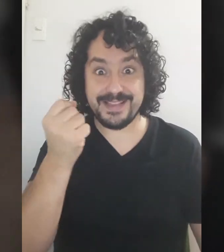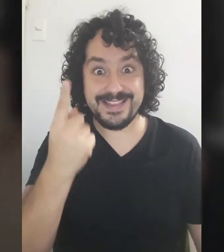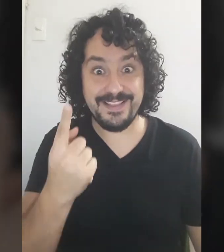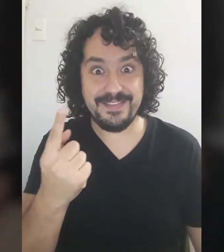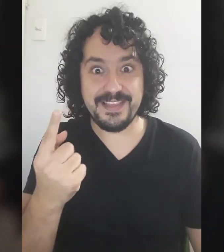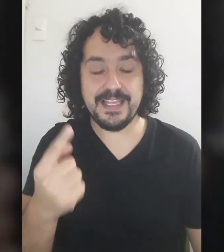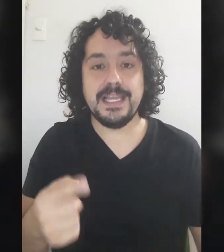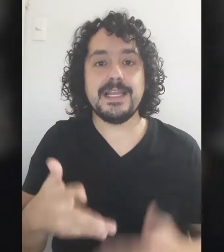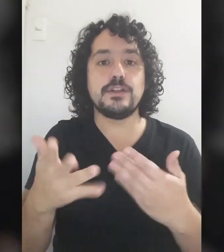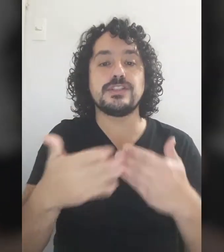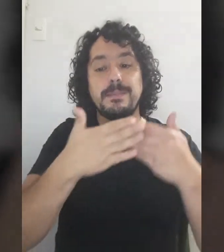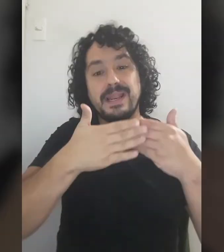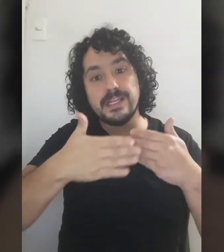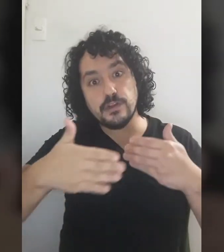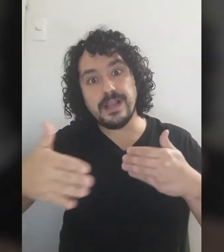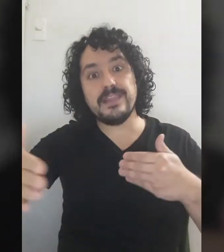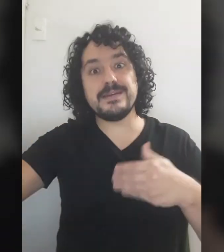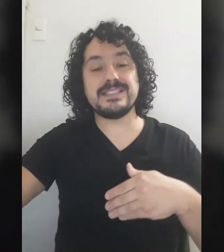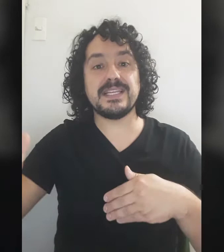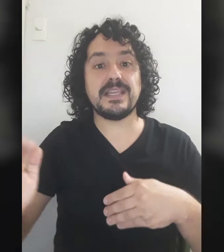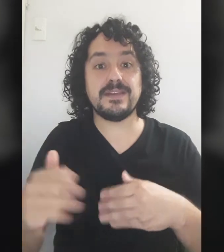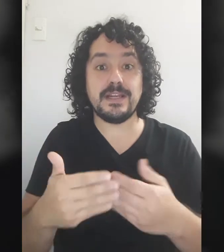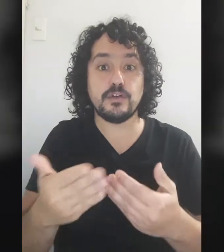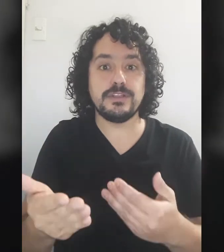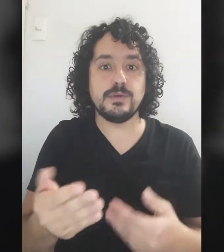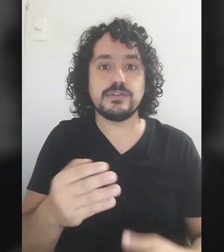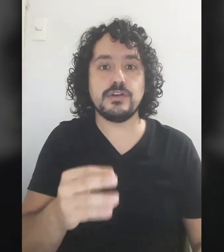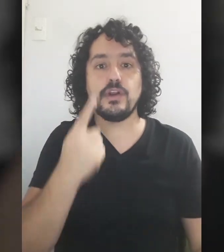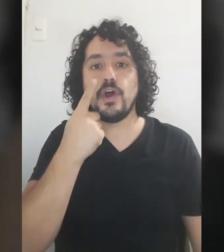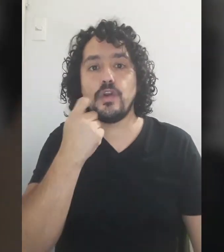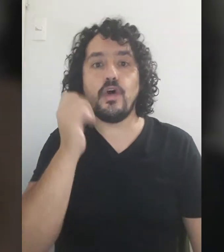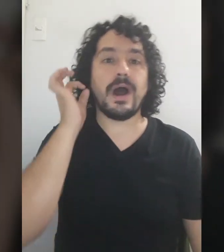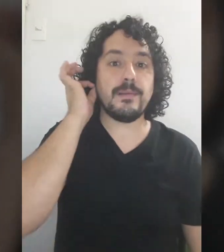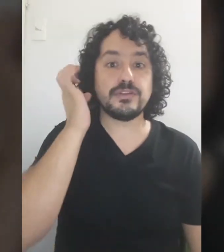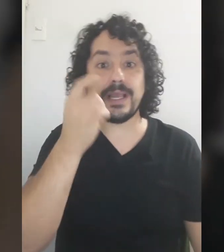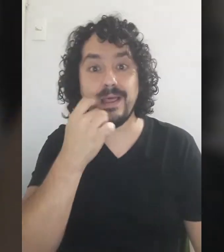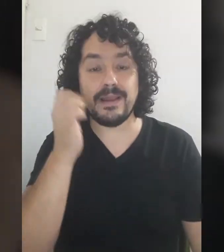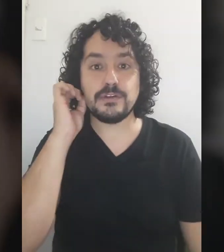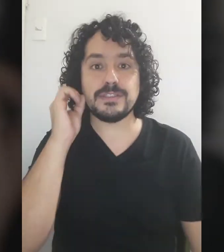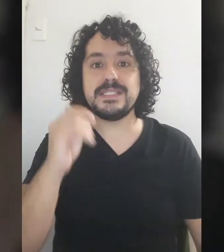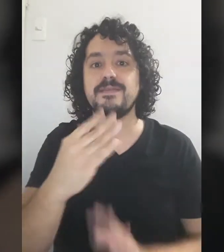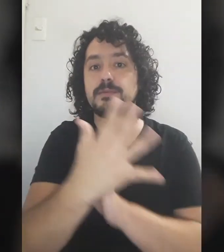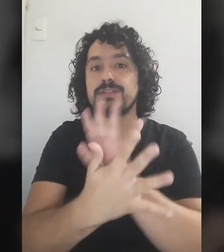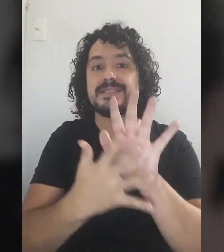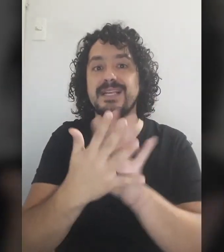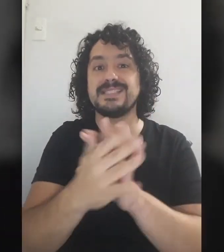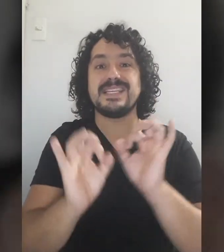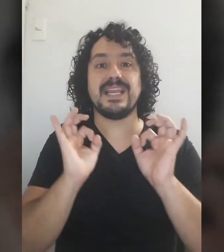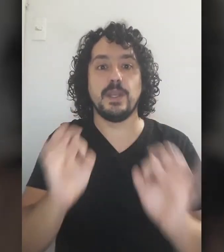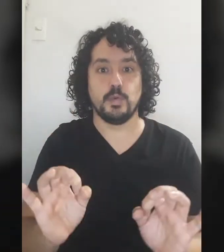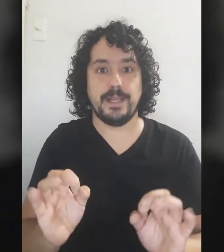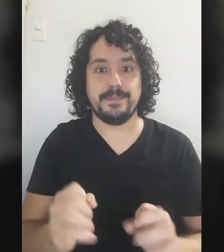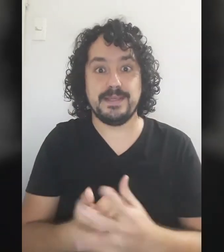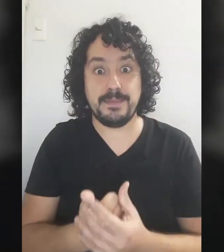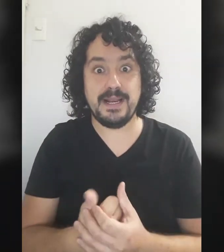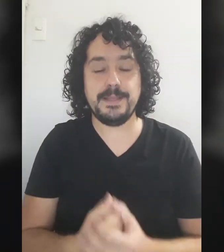entiende? Entonces para que todas las demás que vienen a continuación Nos hagamos a sacar el rato así Y vamos a hacer la seña neutra ¿Vale?